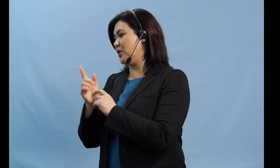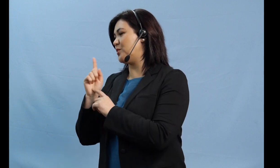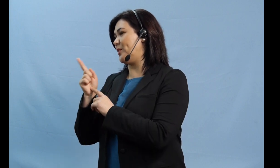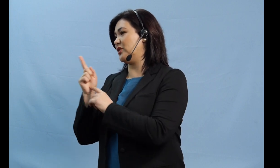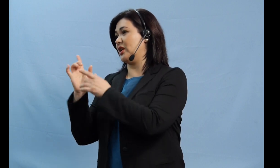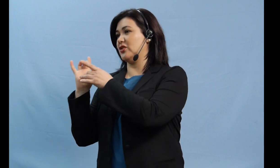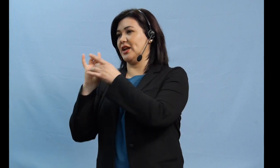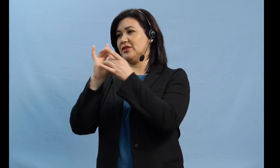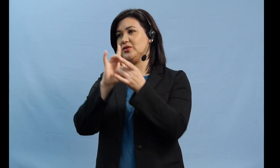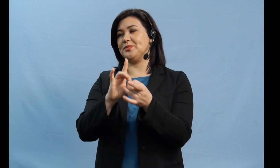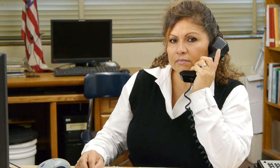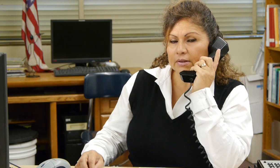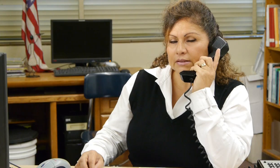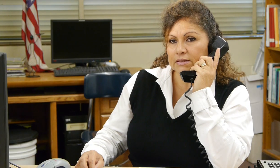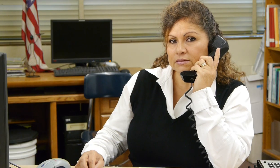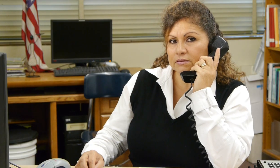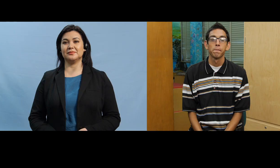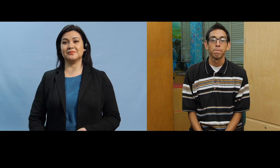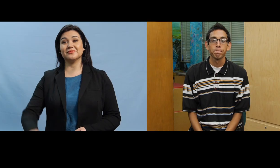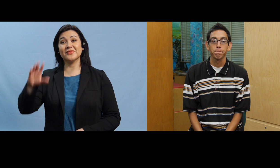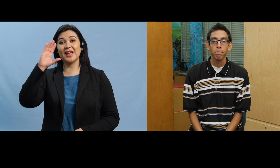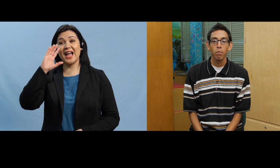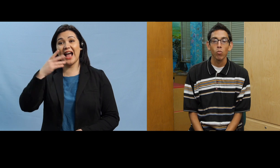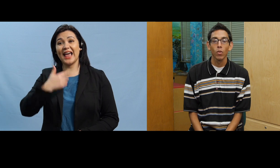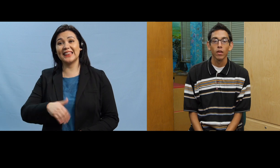intérprete un momento le conecto gracias